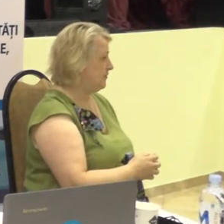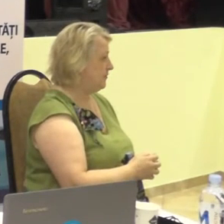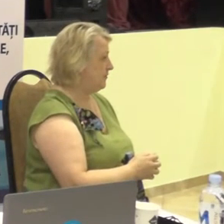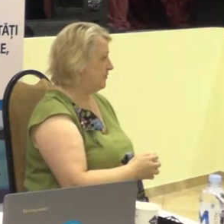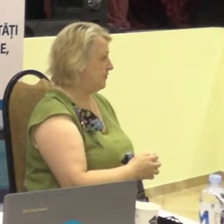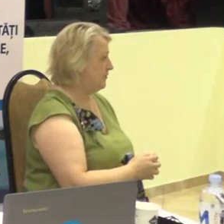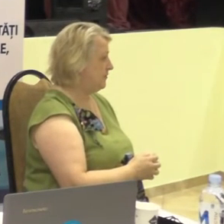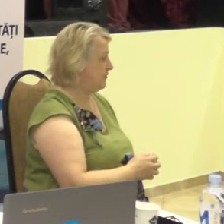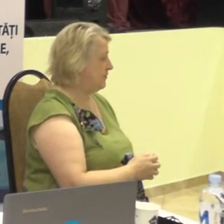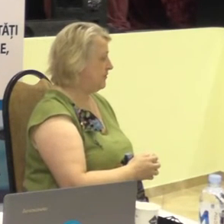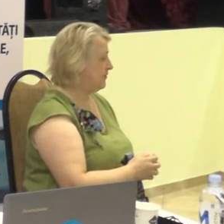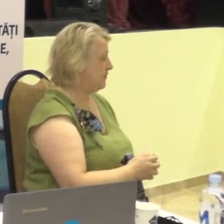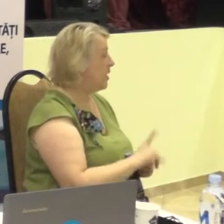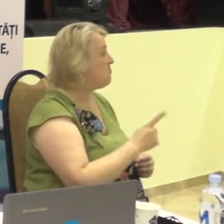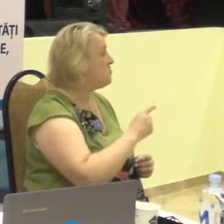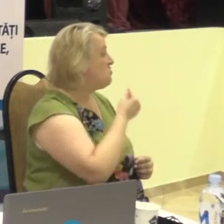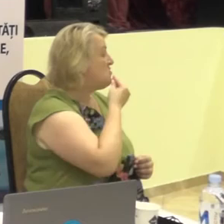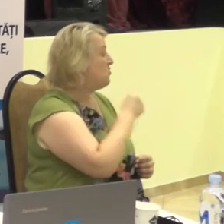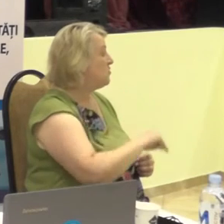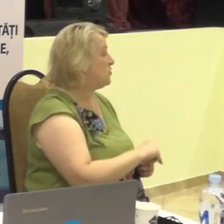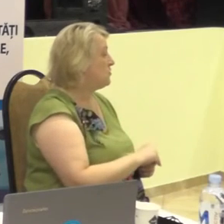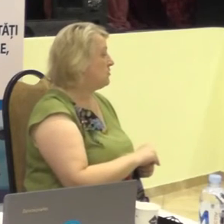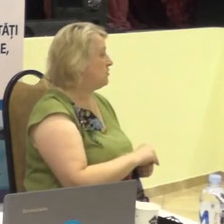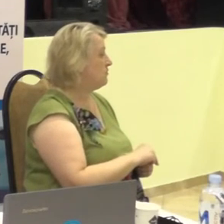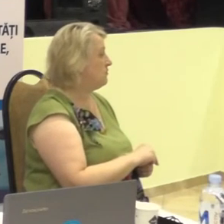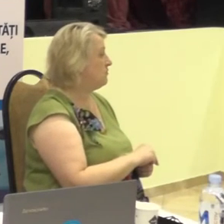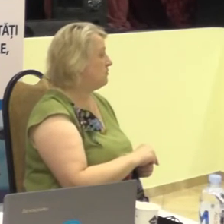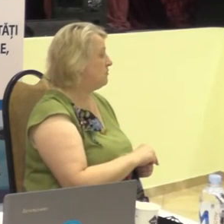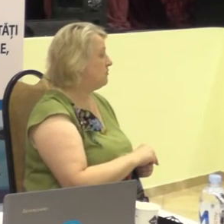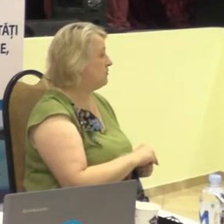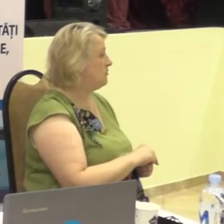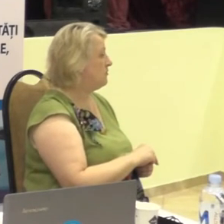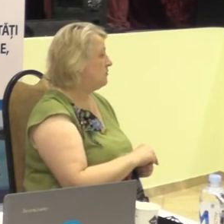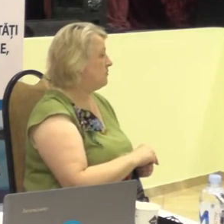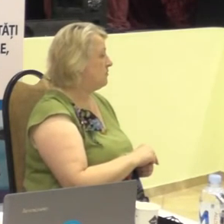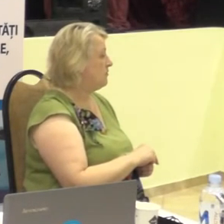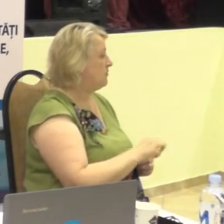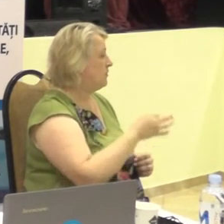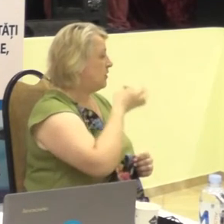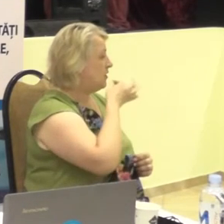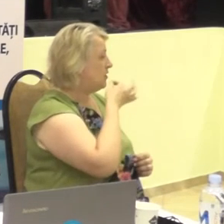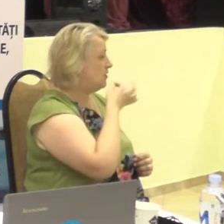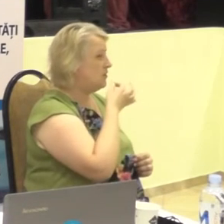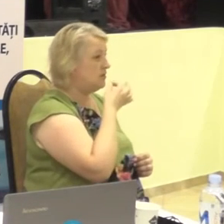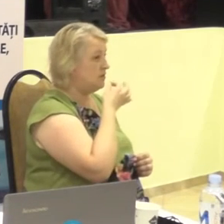De ce este mai bine să îmi spuneți persoanelor surde?